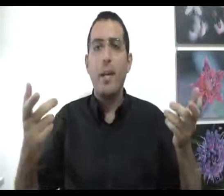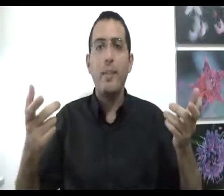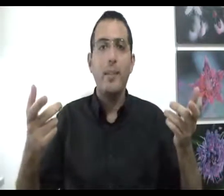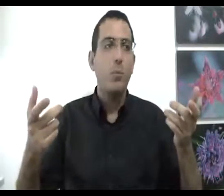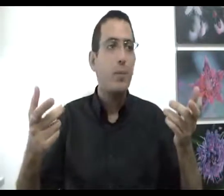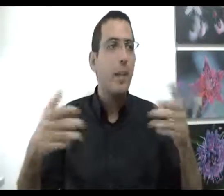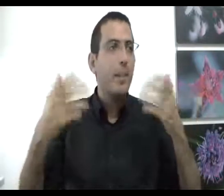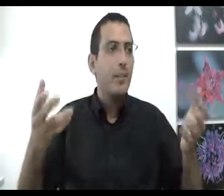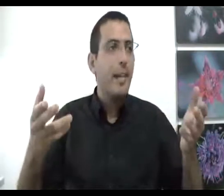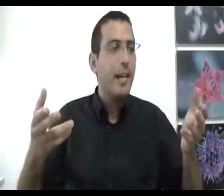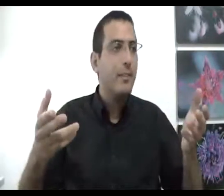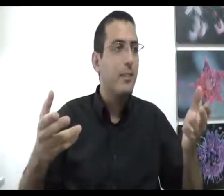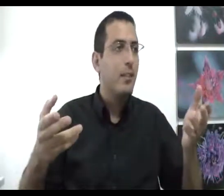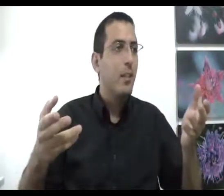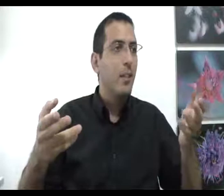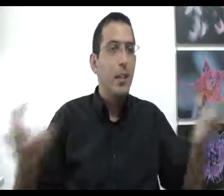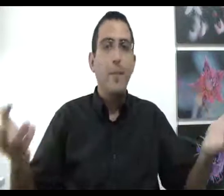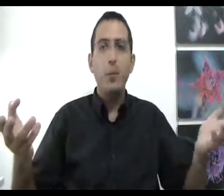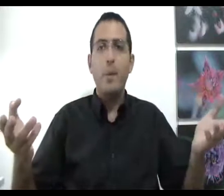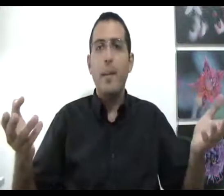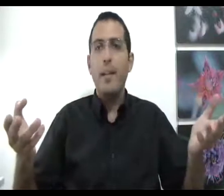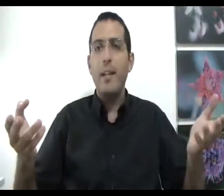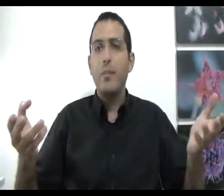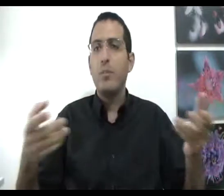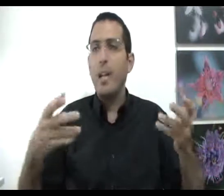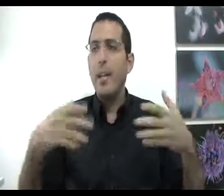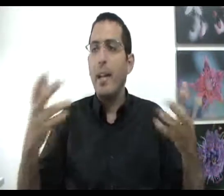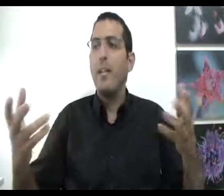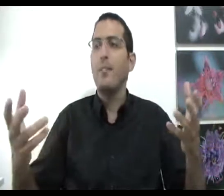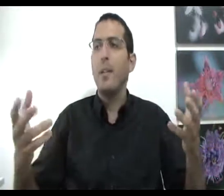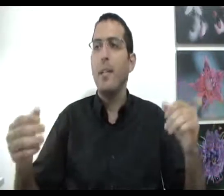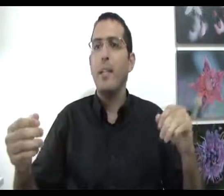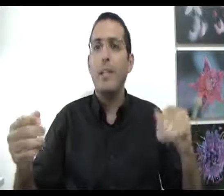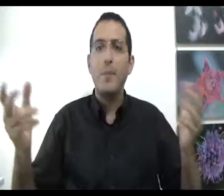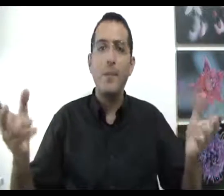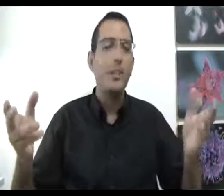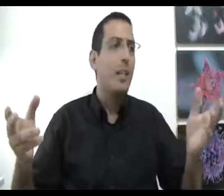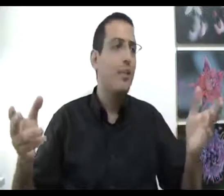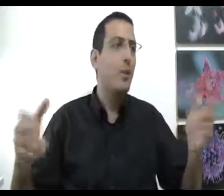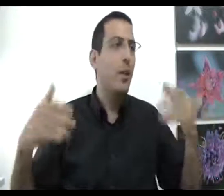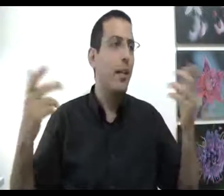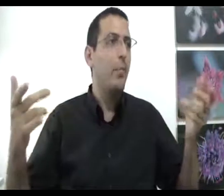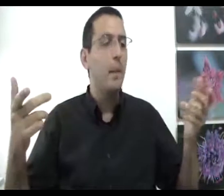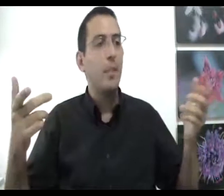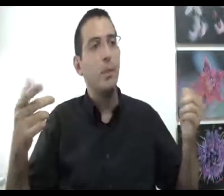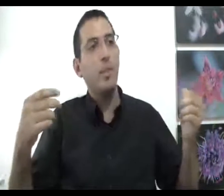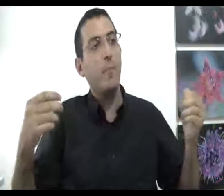את הייעוץ? איך בעצם לייעץ למישהו שבא לך לייעוץ? איך? איך לעזור לבן אדם? וכמובן שהשאלה הזאת היא לא רק לגבי מאמנים אישיים